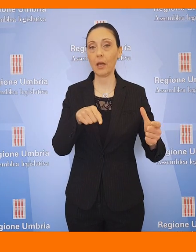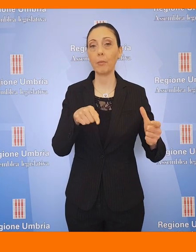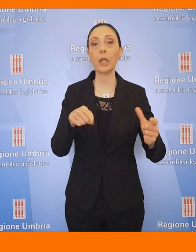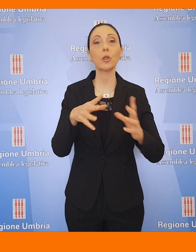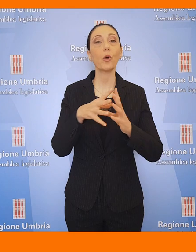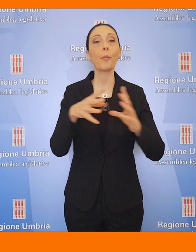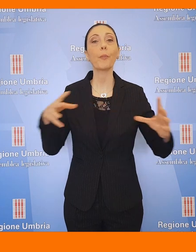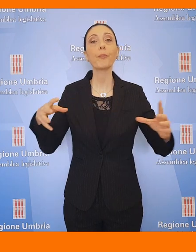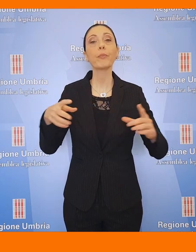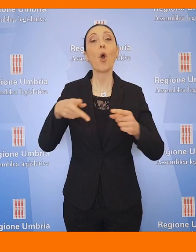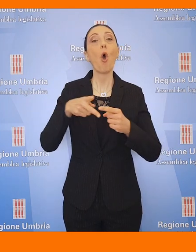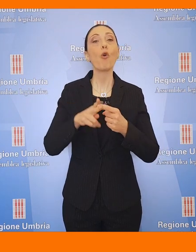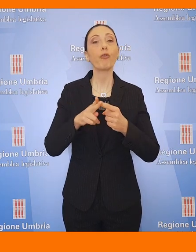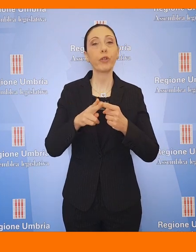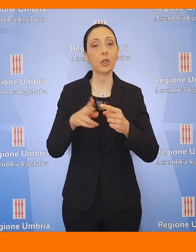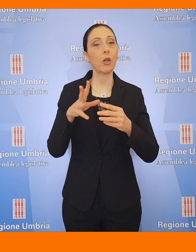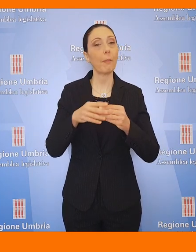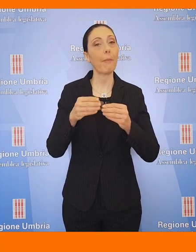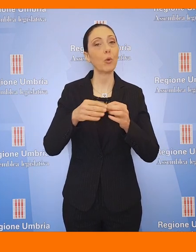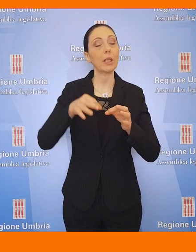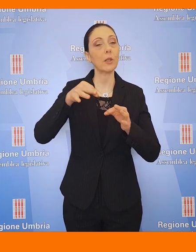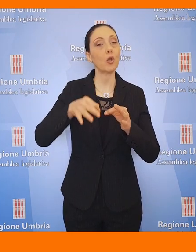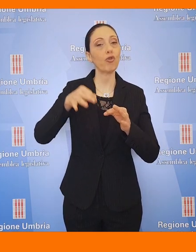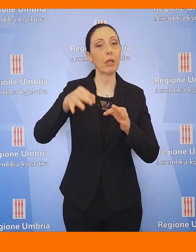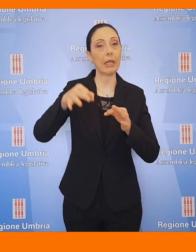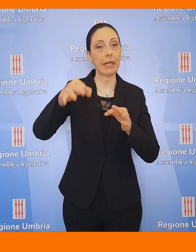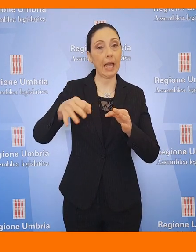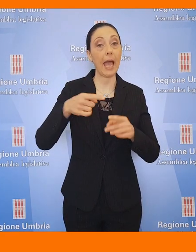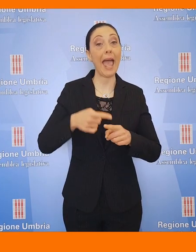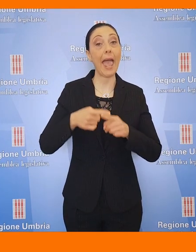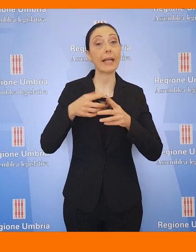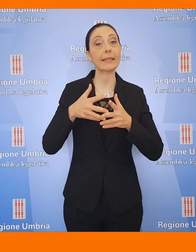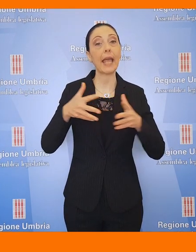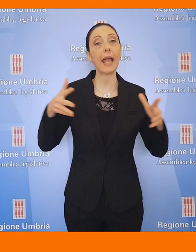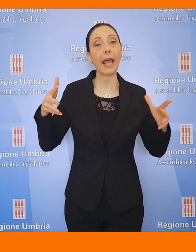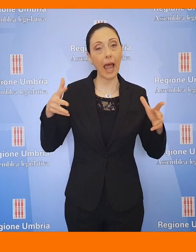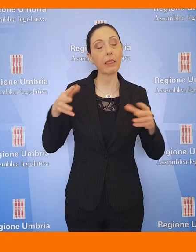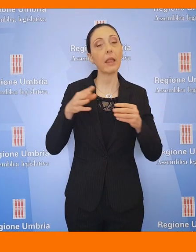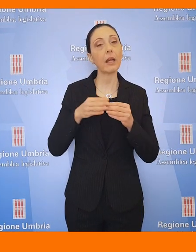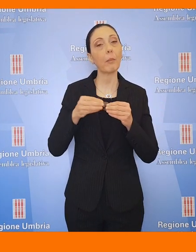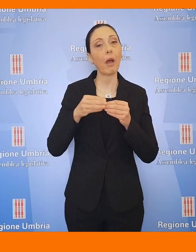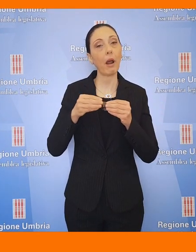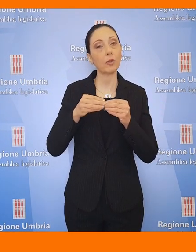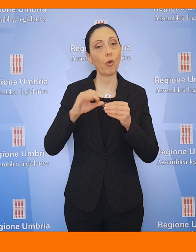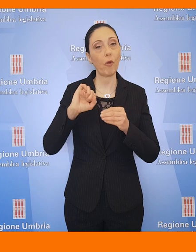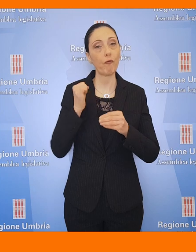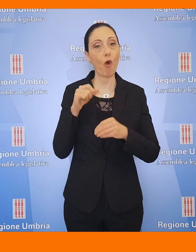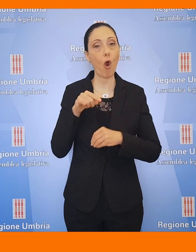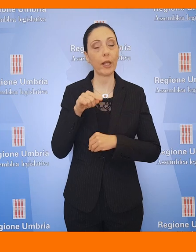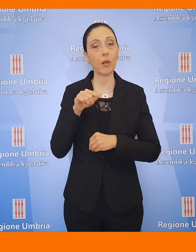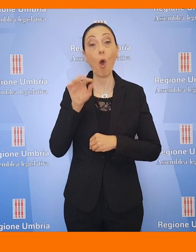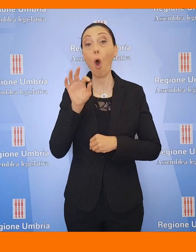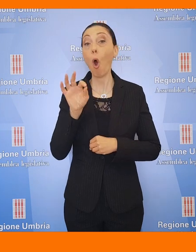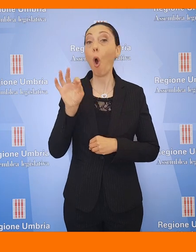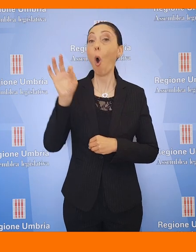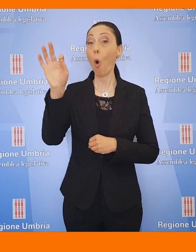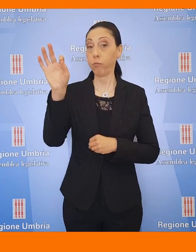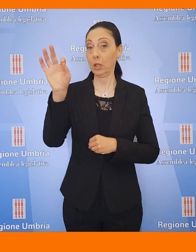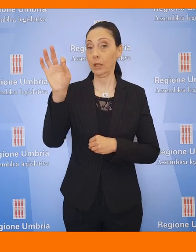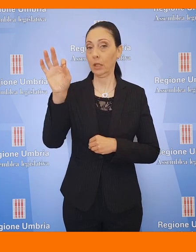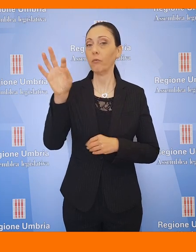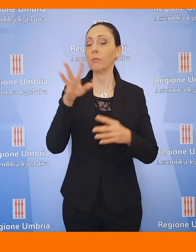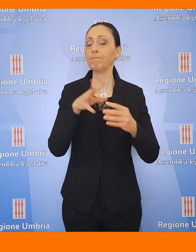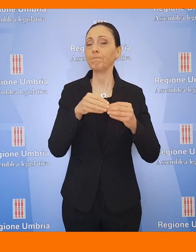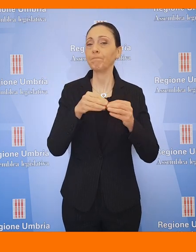delle officine manutenzione ciclica, le ex officine grandi riparazioni di Foligno. Gli obiettivi? La manutenzione